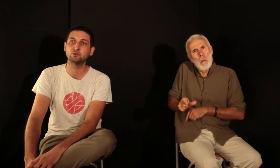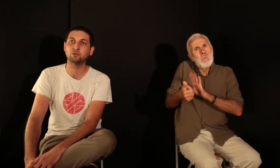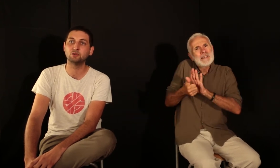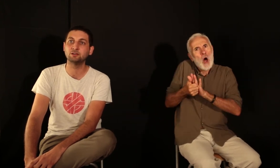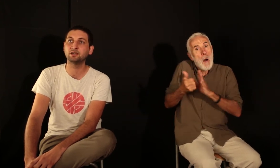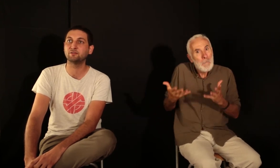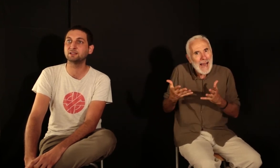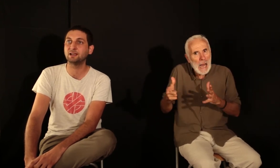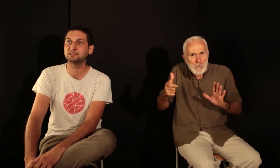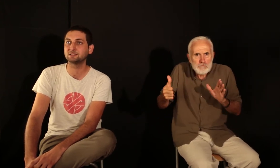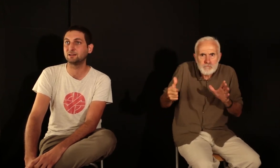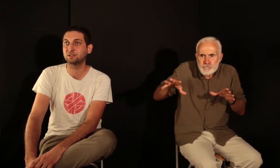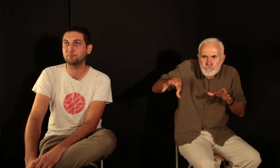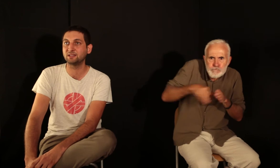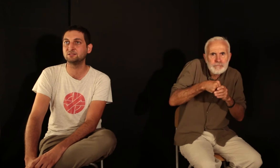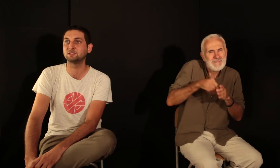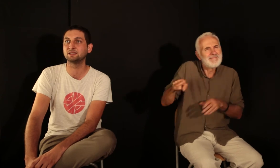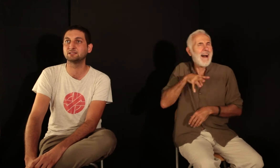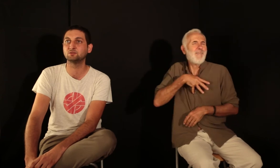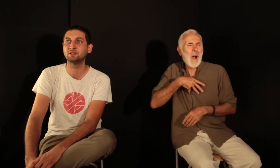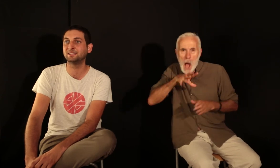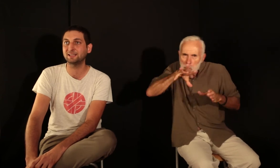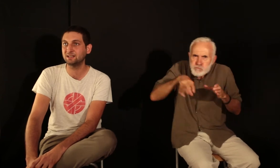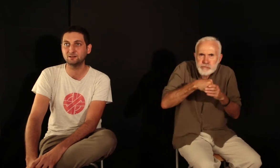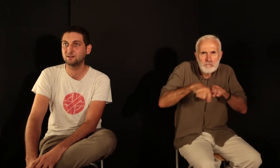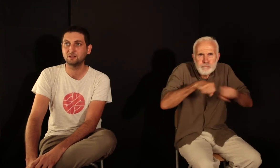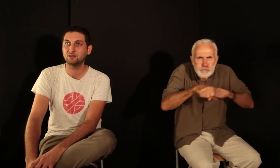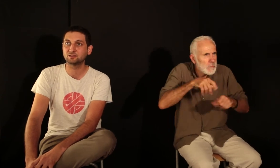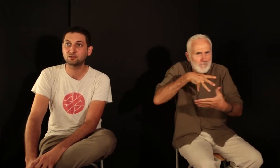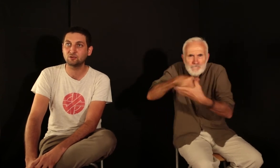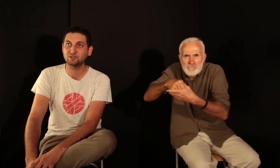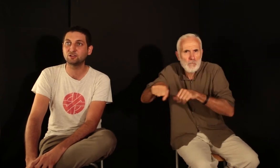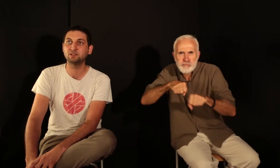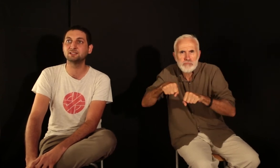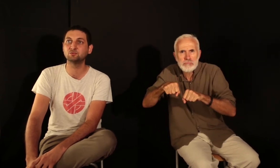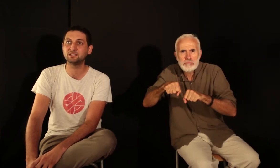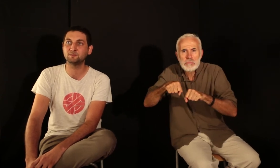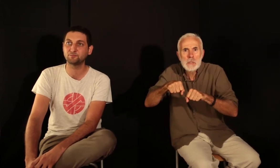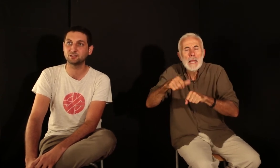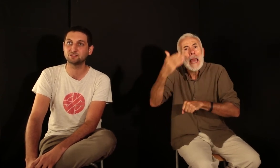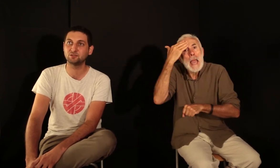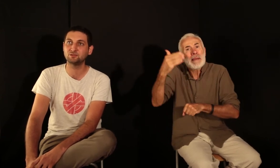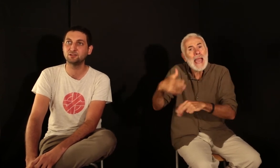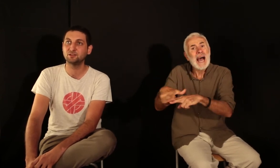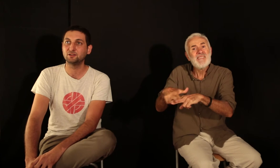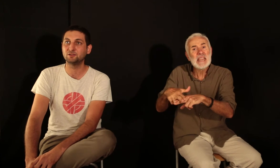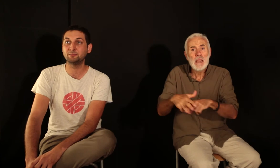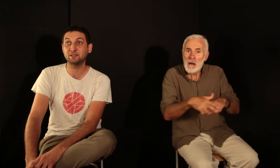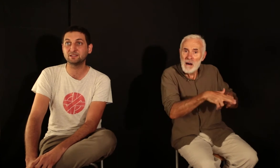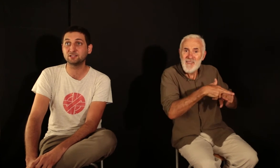Léonard Weinglass, l'avocat pénaliste dont il est question, n'est rien sans les comités de soutien, sans les manifestations